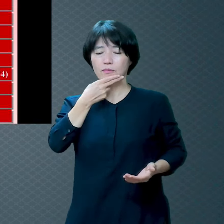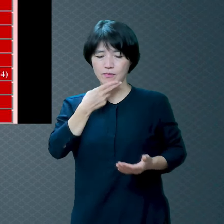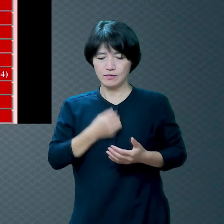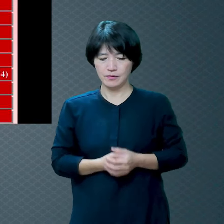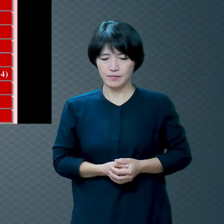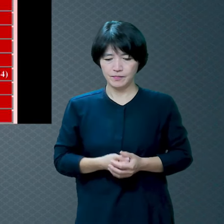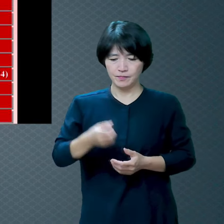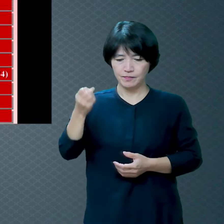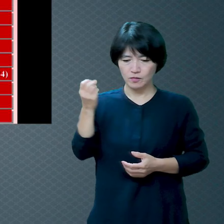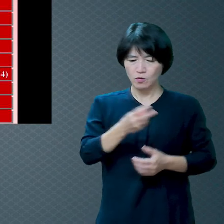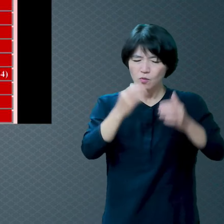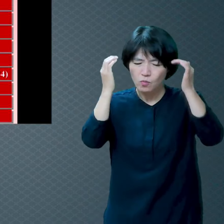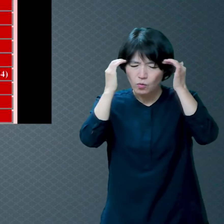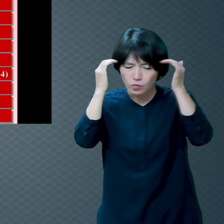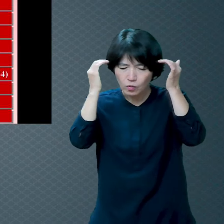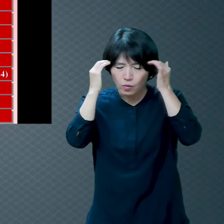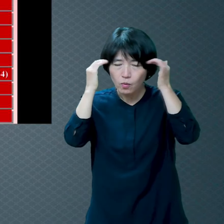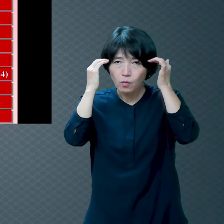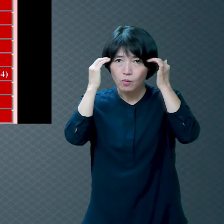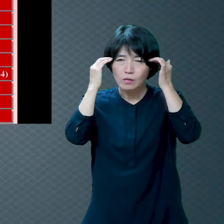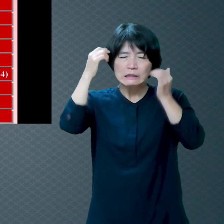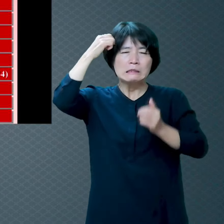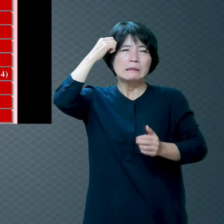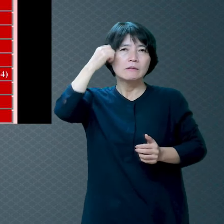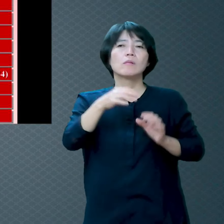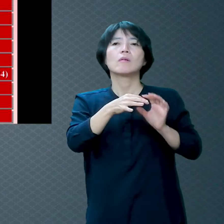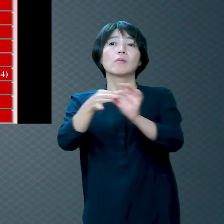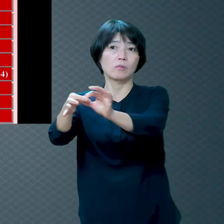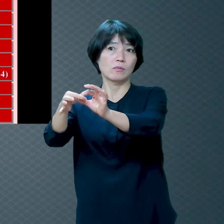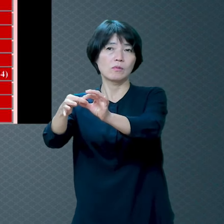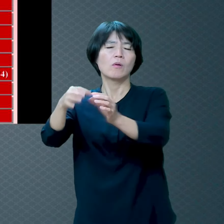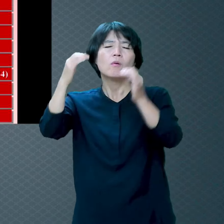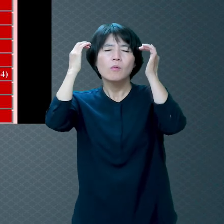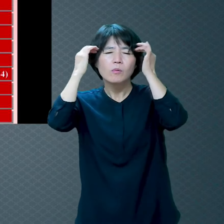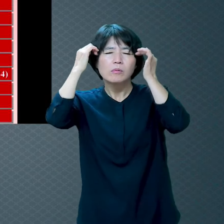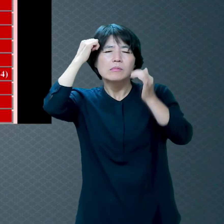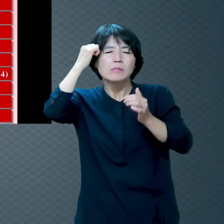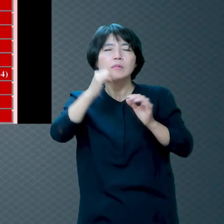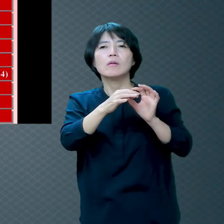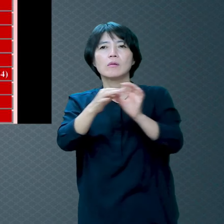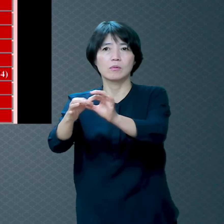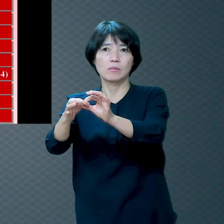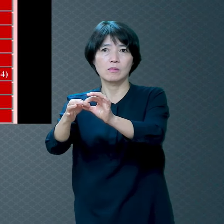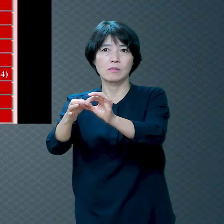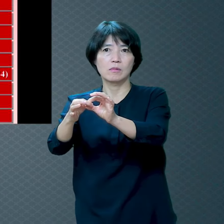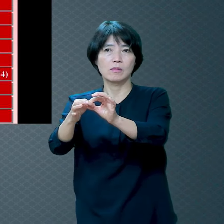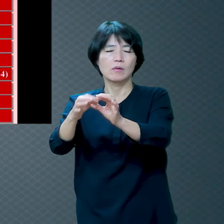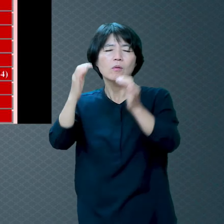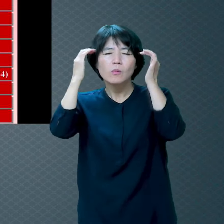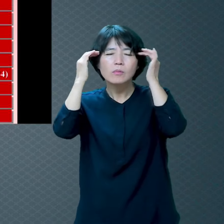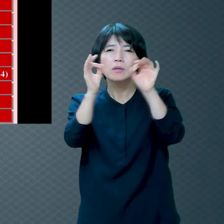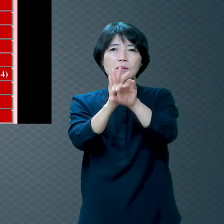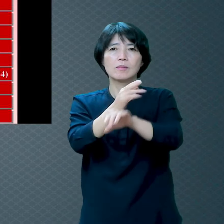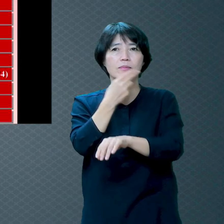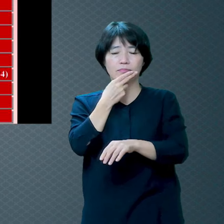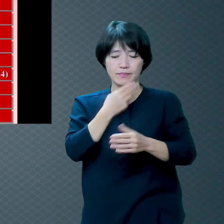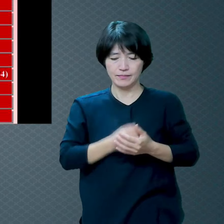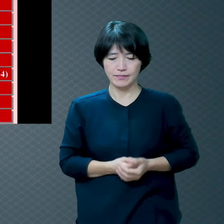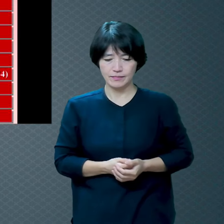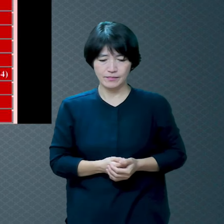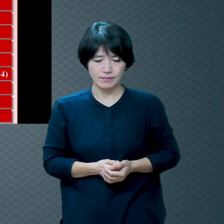고통의 의식이 영원히 남아있는 곳 제가 있는 교회에